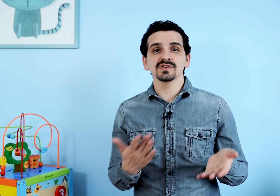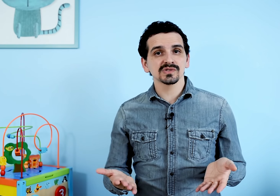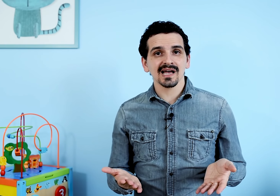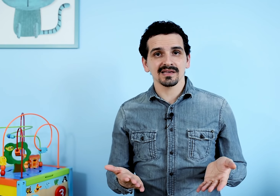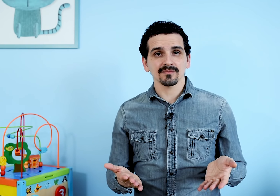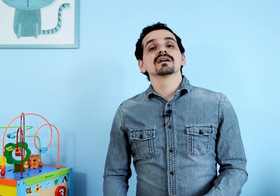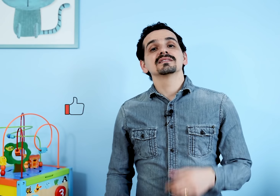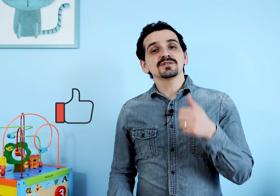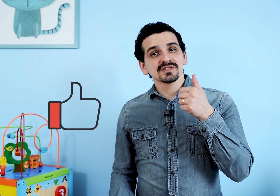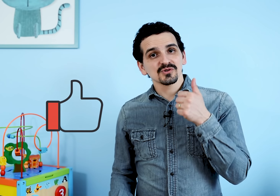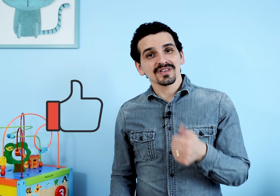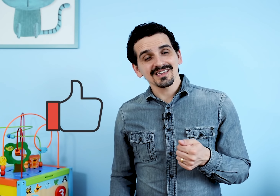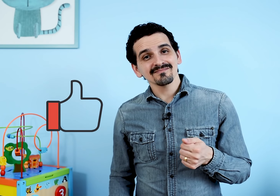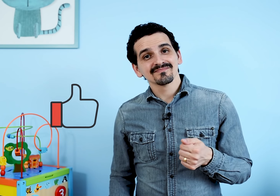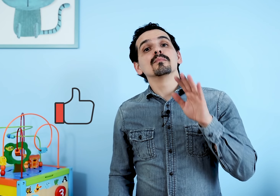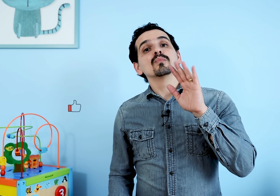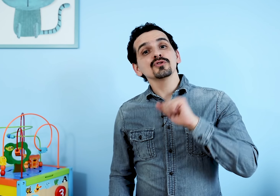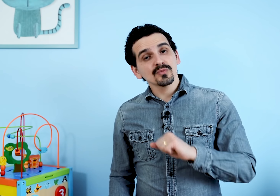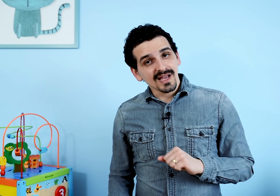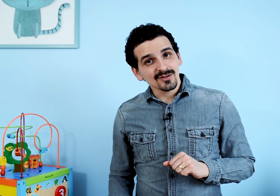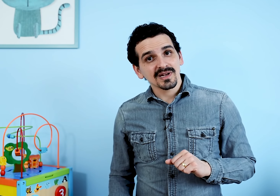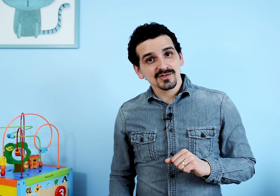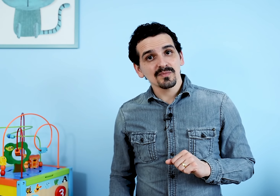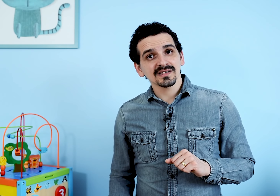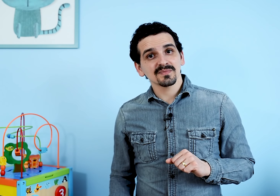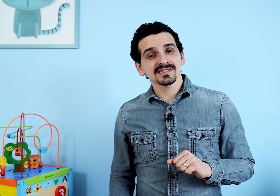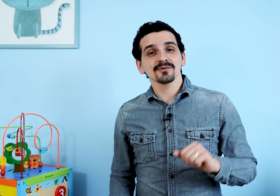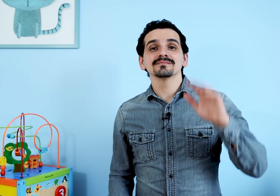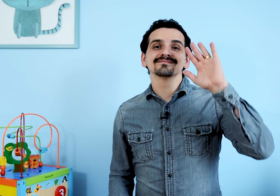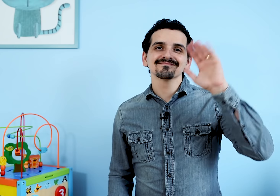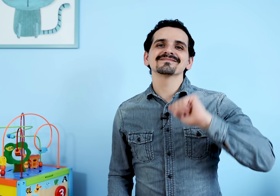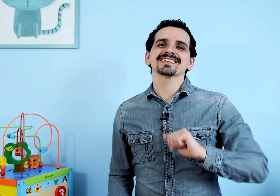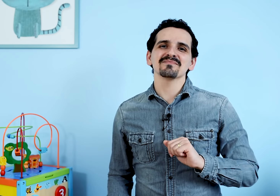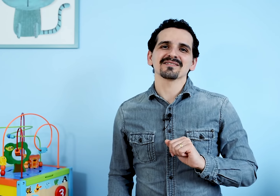vídeos saírem. Deixe o seu joinha. Muito obrigado pela sua participação e até breve.